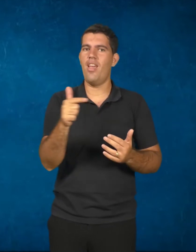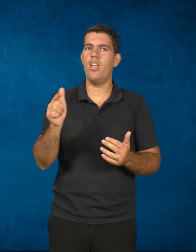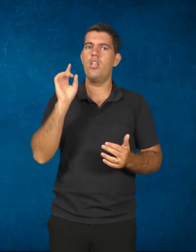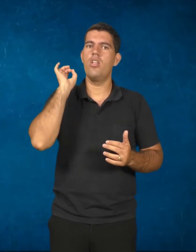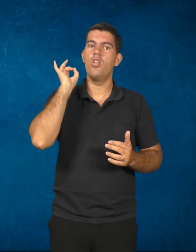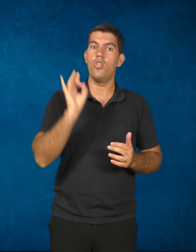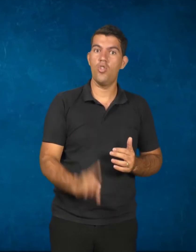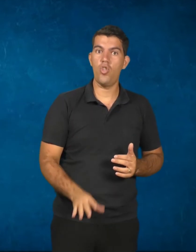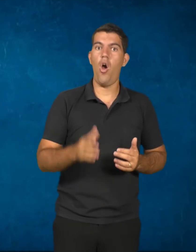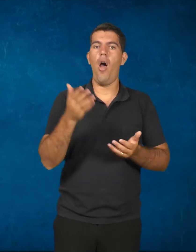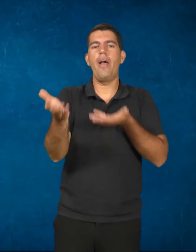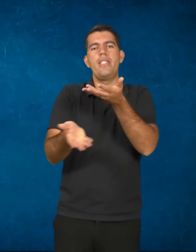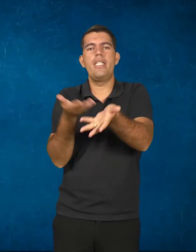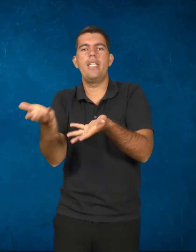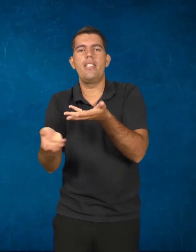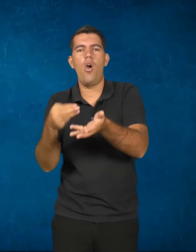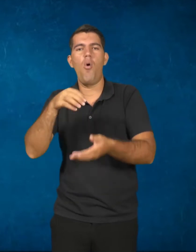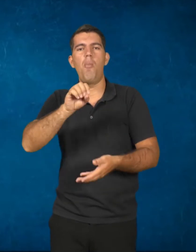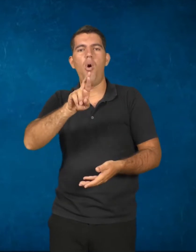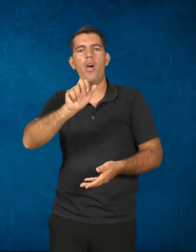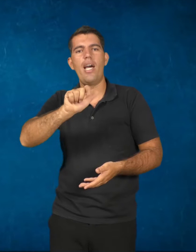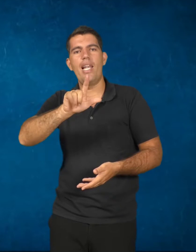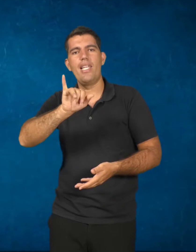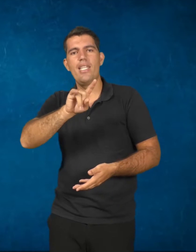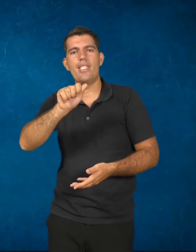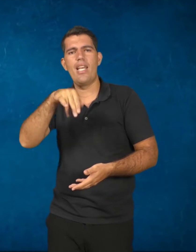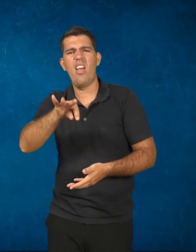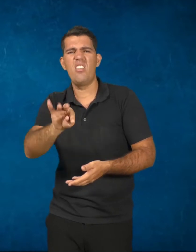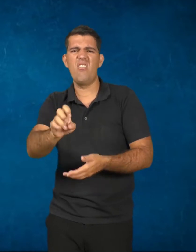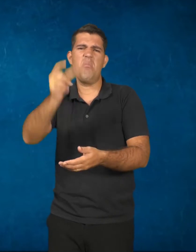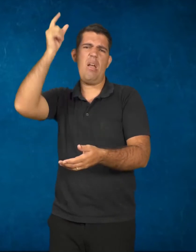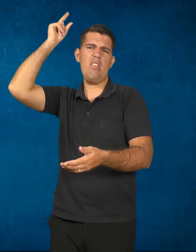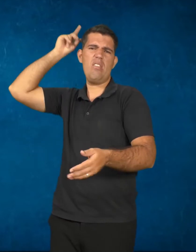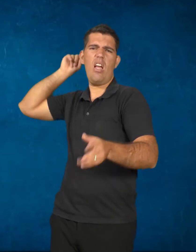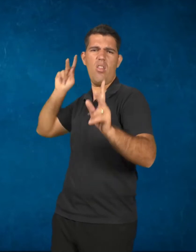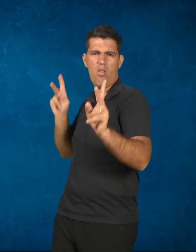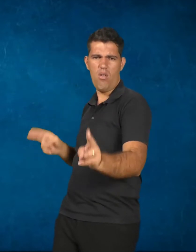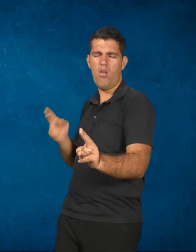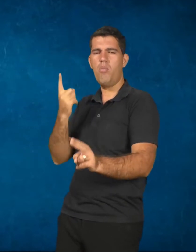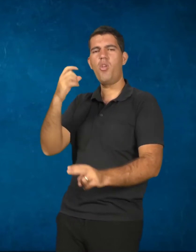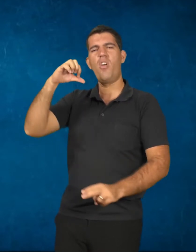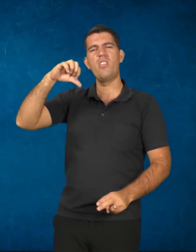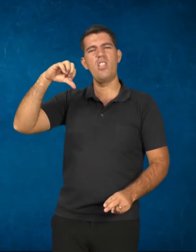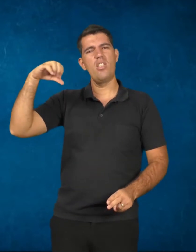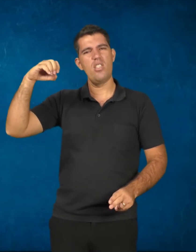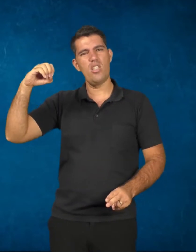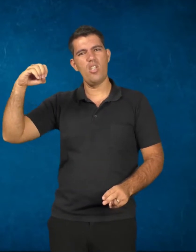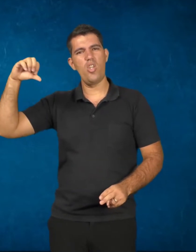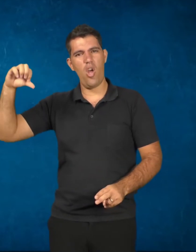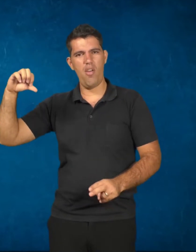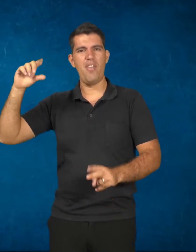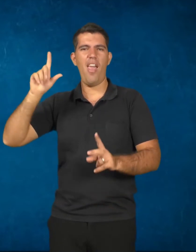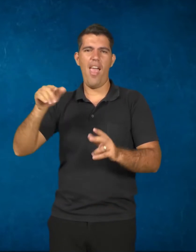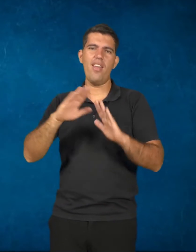fins assistenciais e moralizantes como aquelas criadas lá em 1909, na época da criação das nossas escolas técnicas,